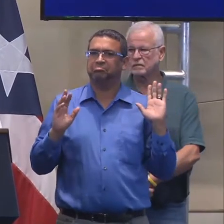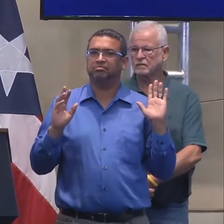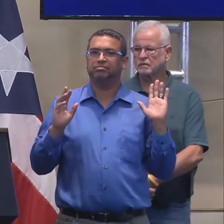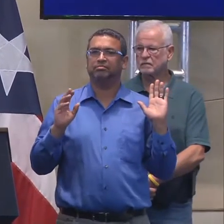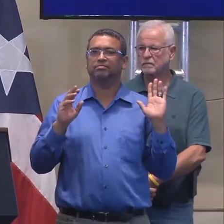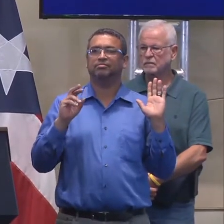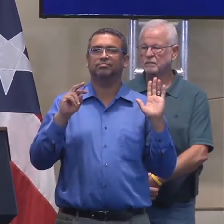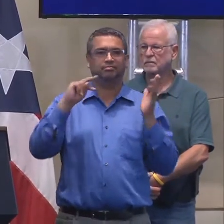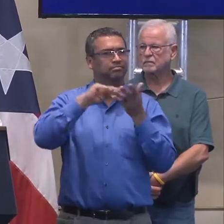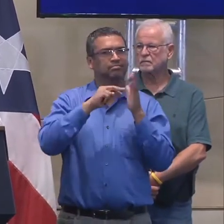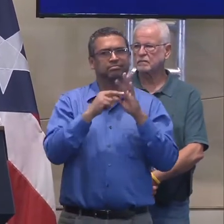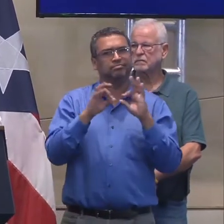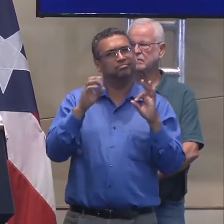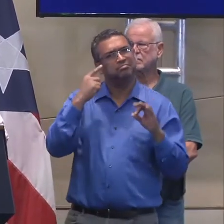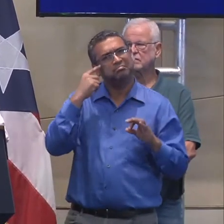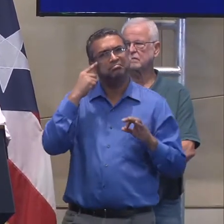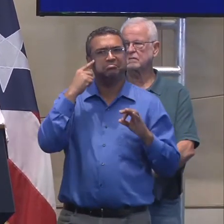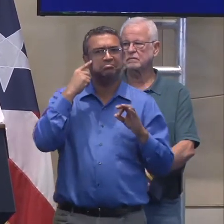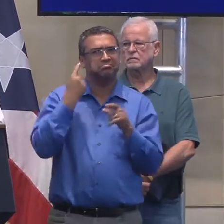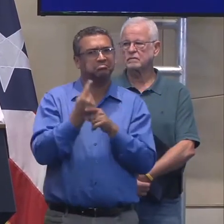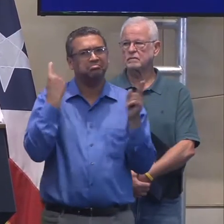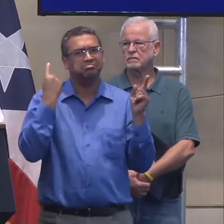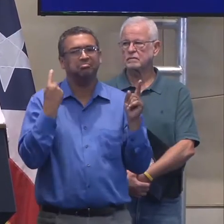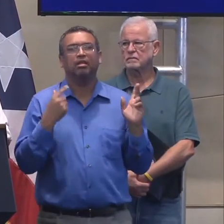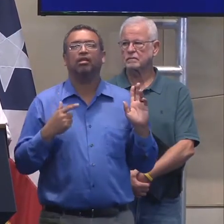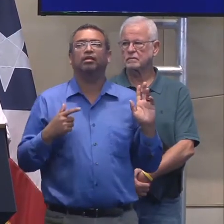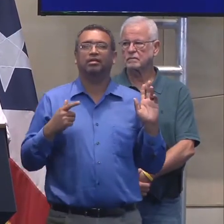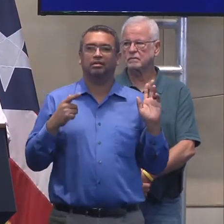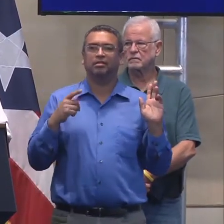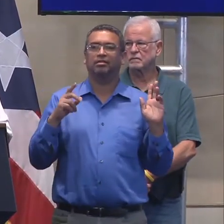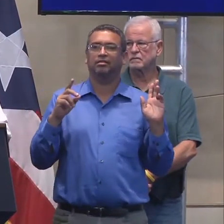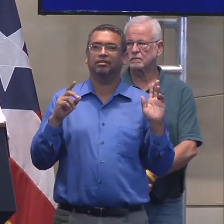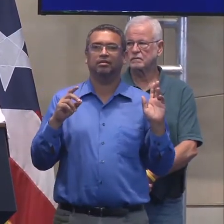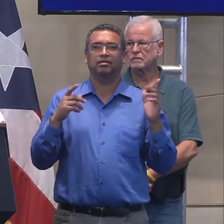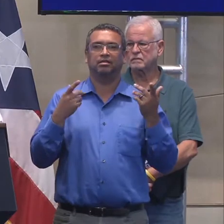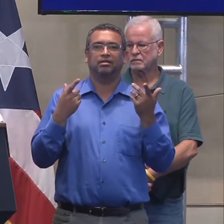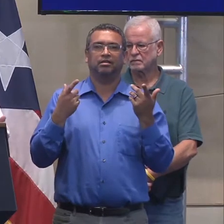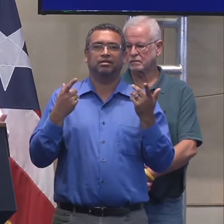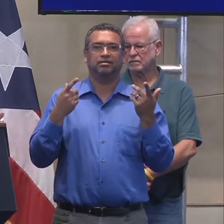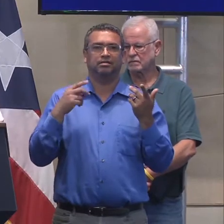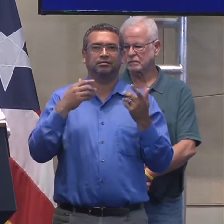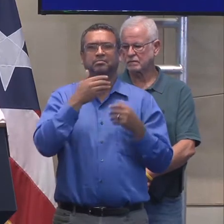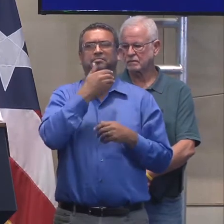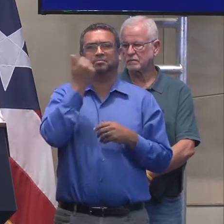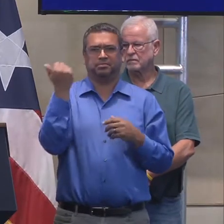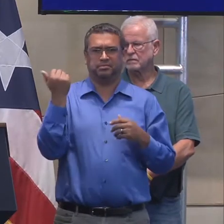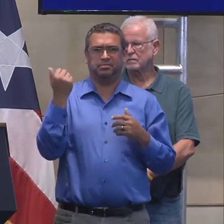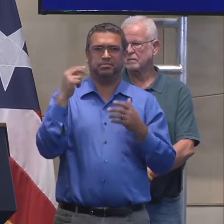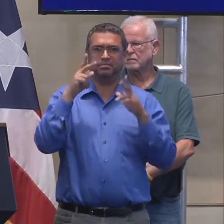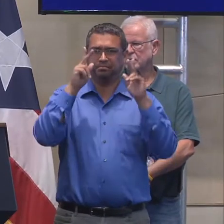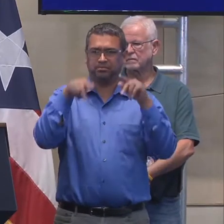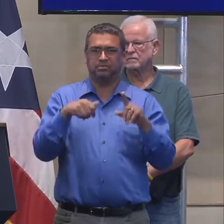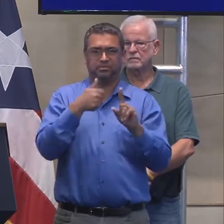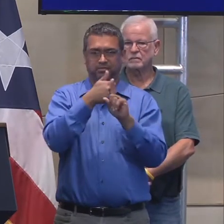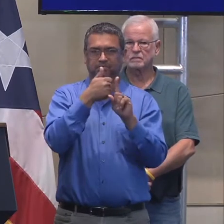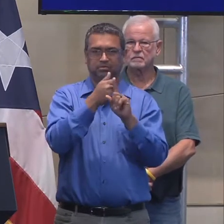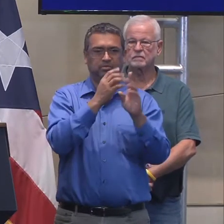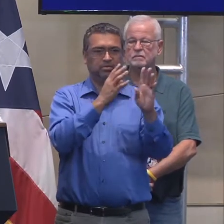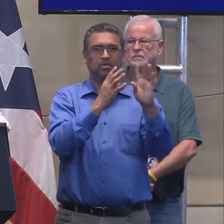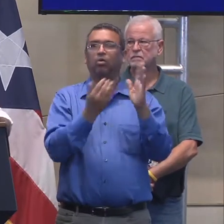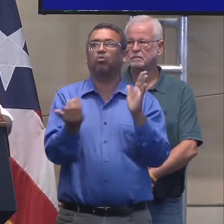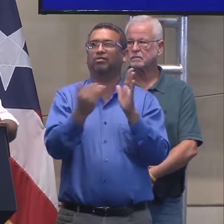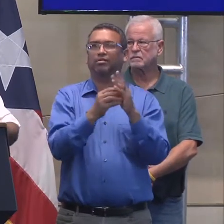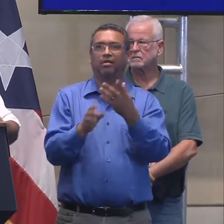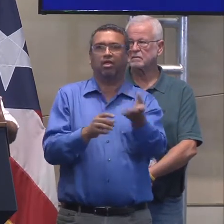primero, para la calidad de vida del ciudadano y, segundo, como mecanismo de logística, eh, tú prefieres que el ciudadano se quede en su hogar,